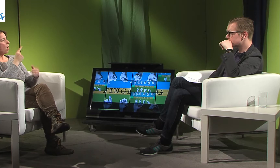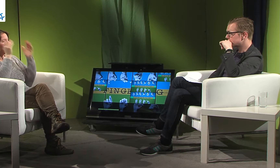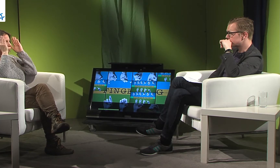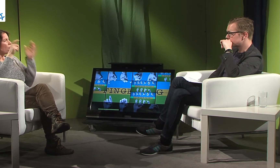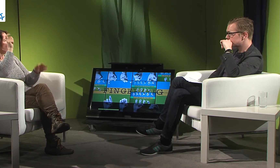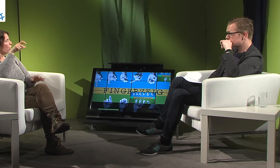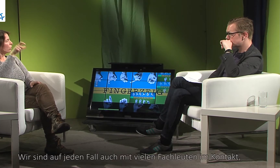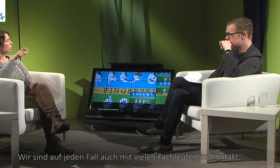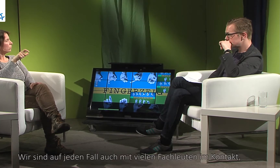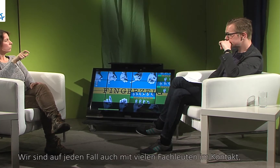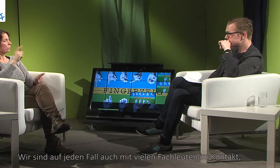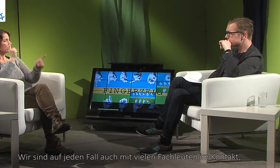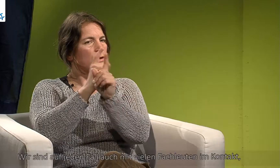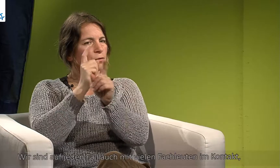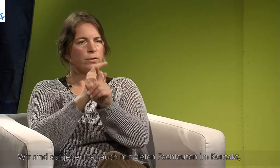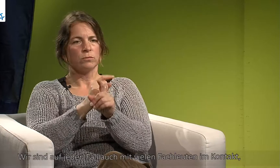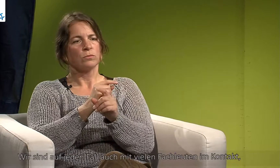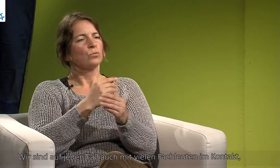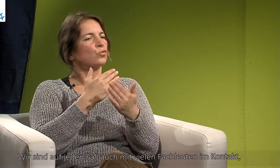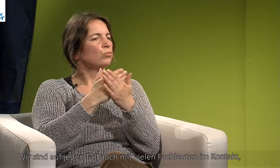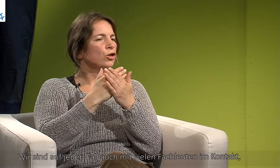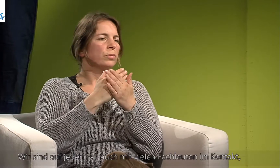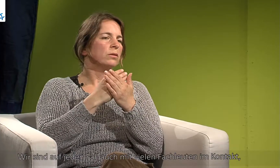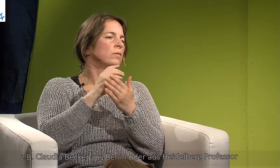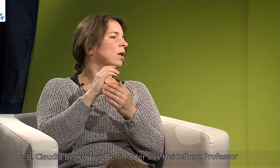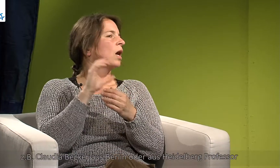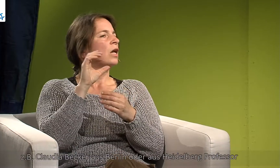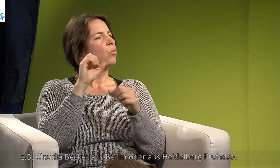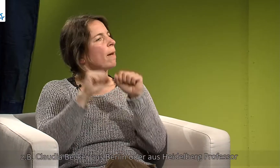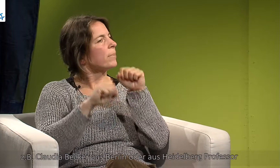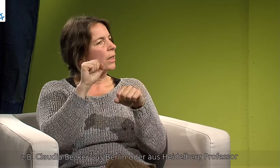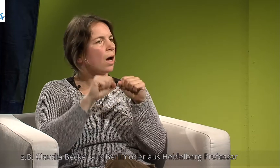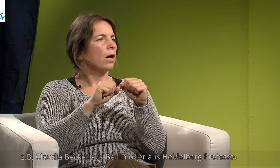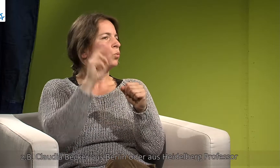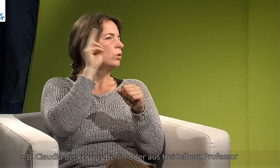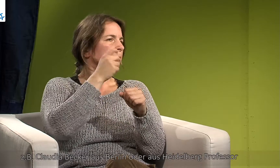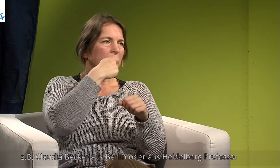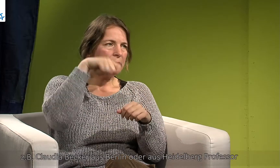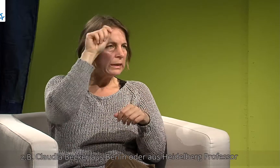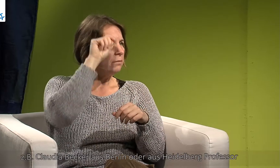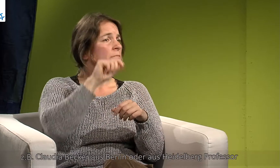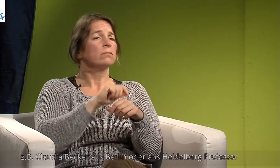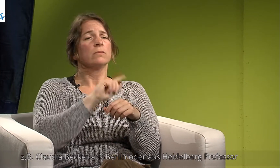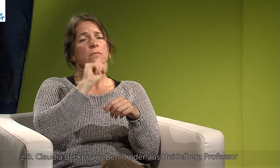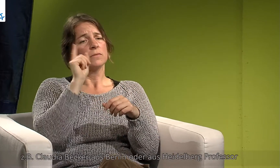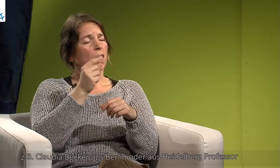Also wir sind auf jeden Fall auch mit vielen Fachleuten in Kontakt. Also zum Beispiel Claudia Becker aus Berlin